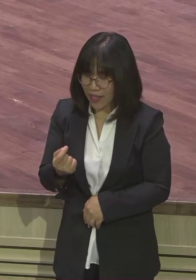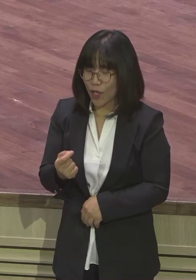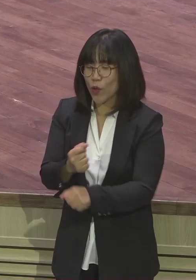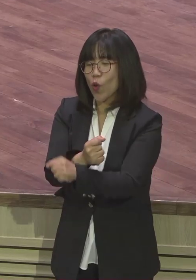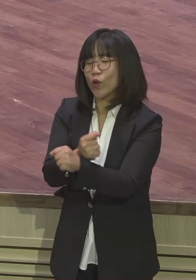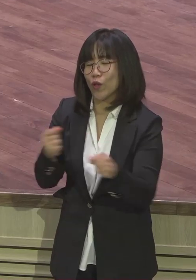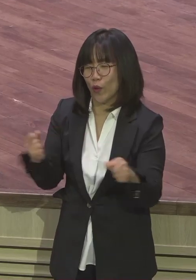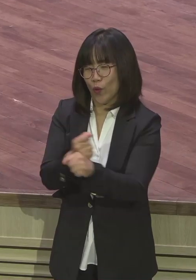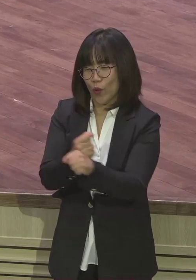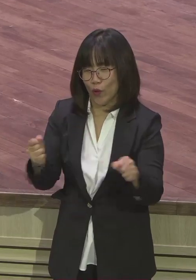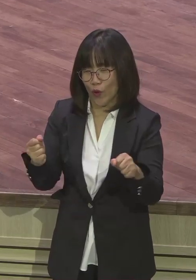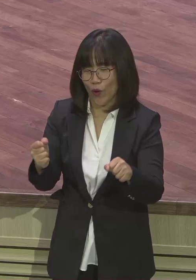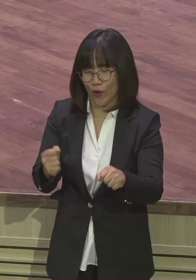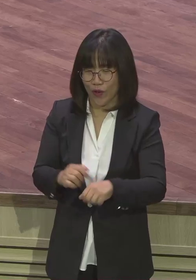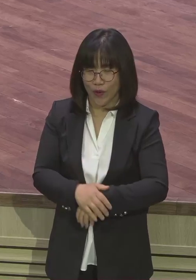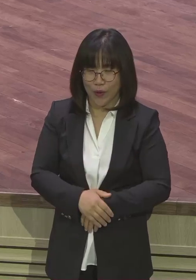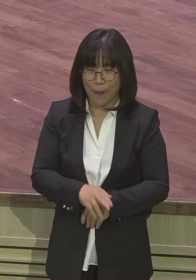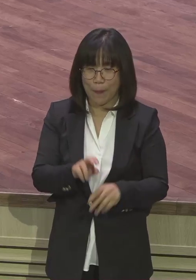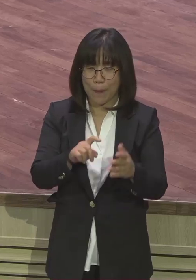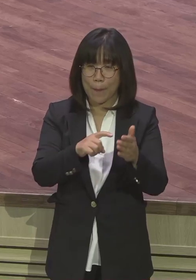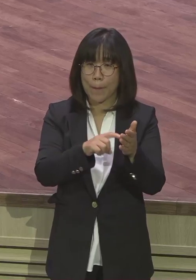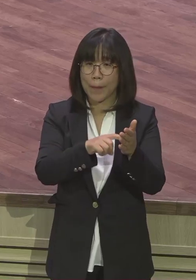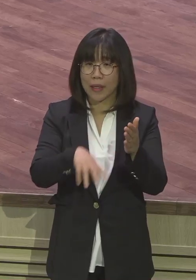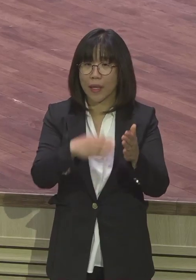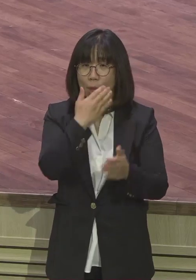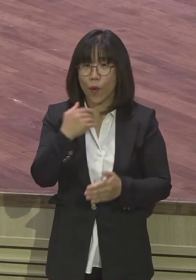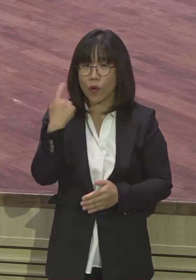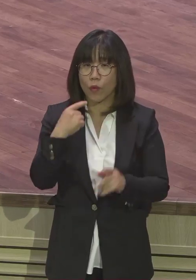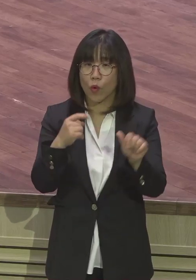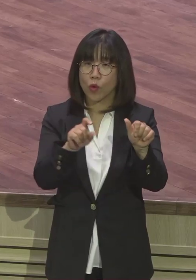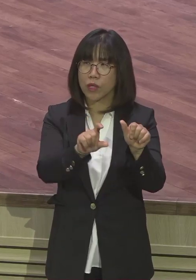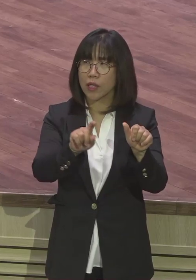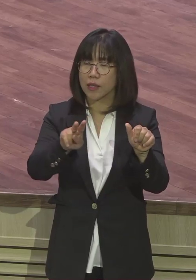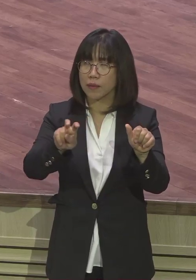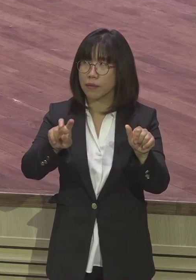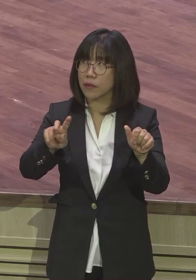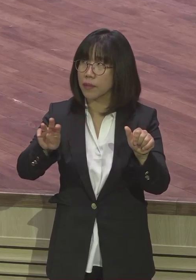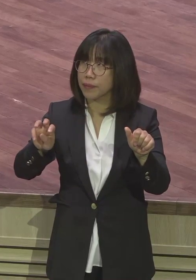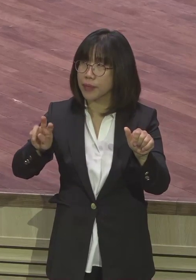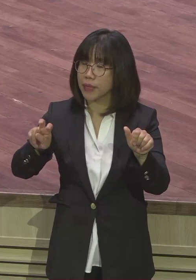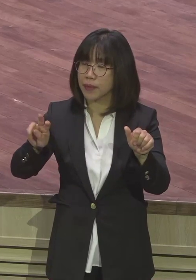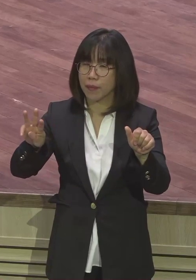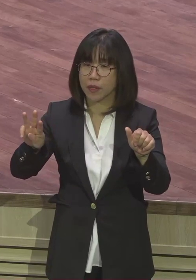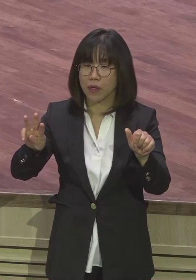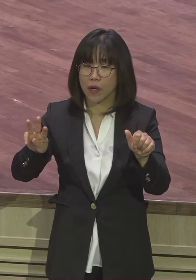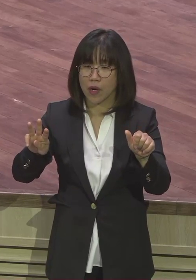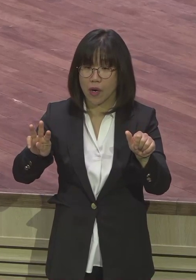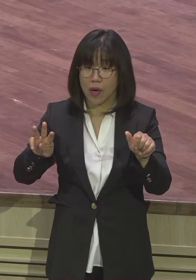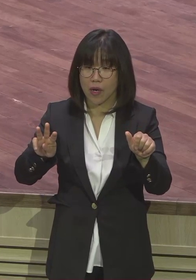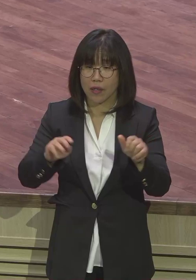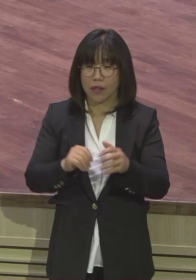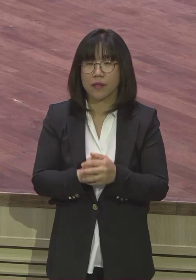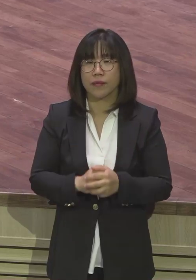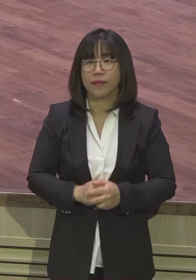적용해야 돼요. 마태범 5장 23절로 24절에 보면. 그러므로 예물을 재단에 들여다가 거기서